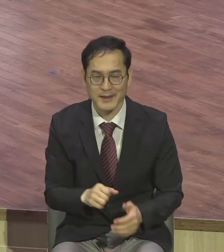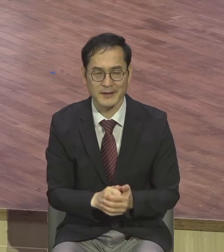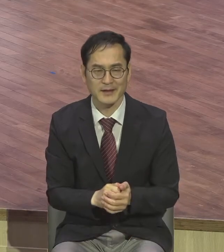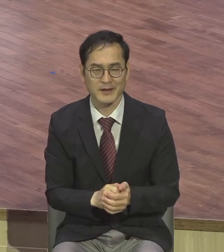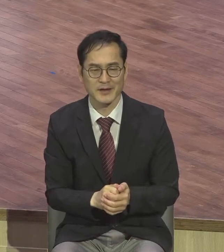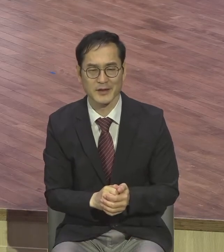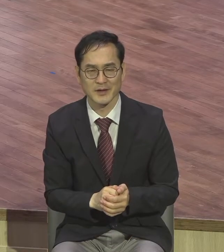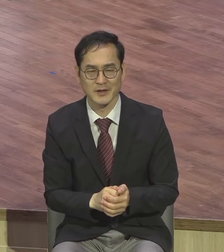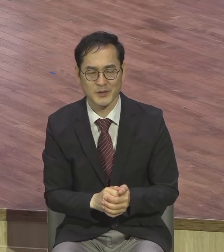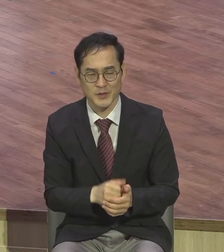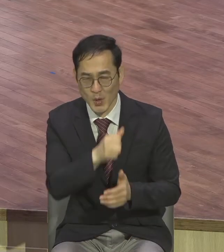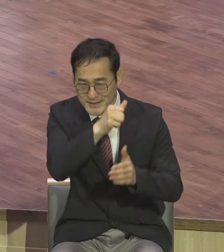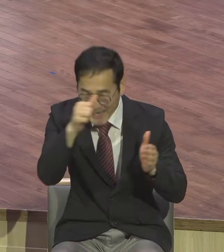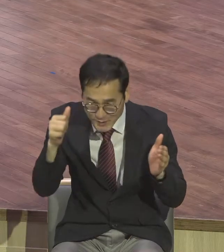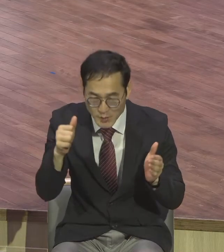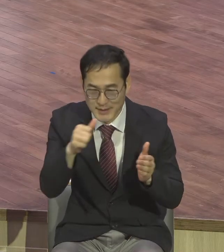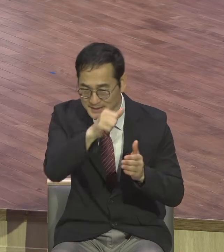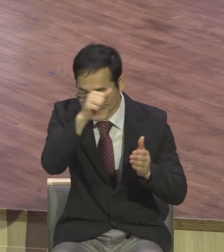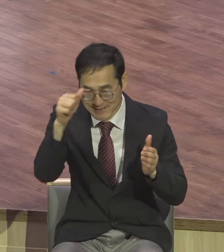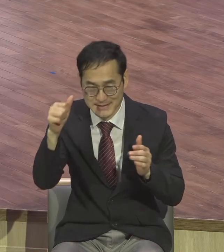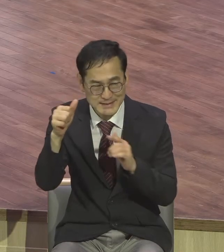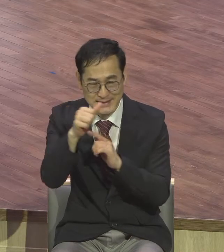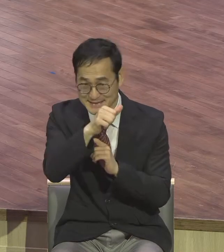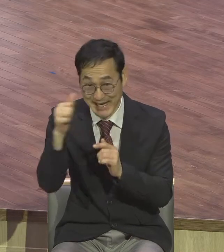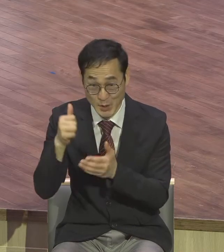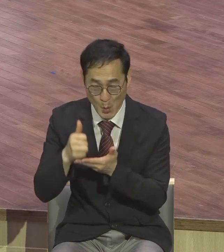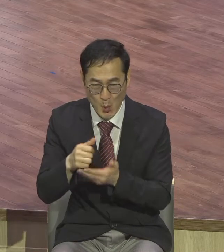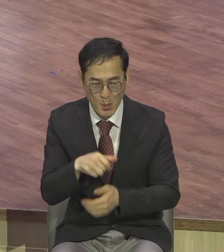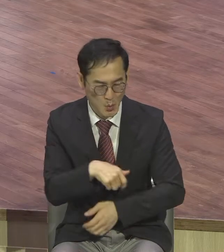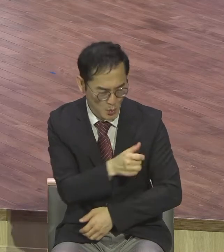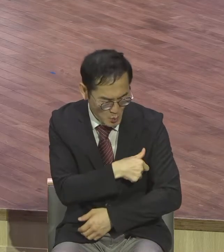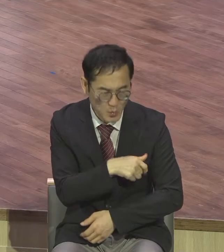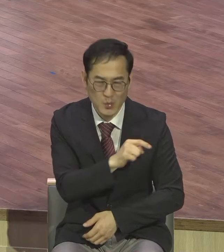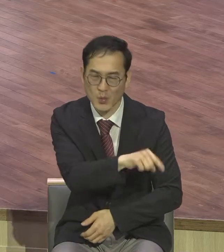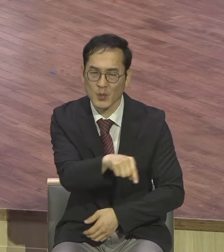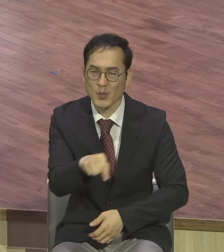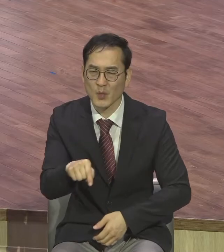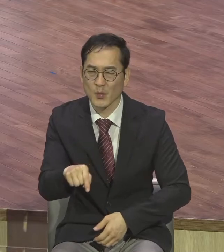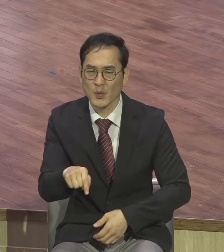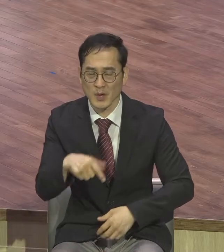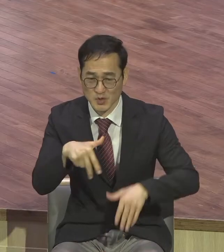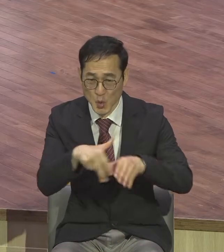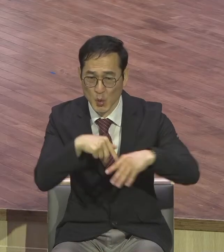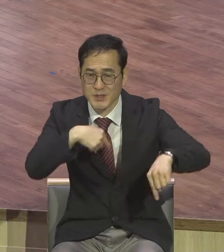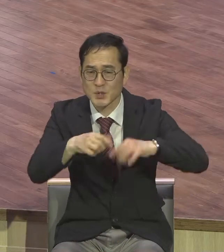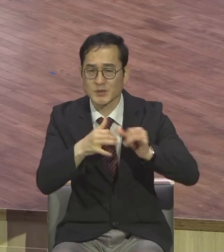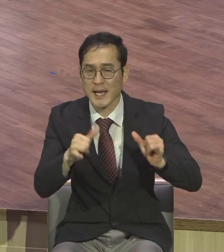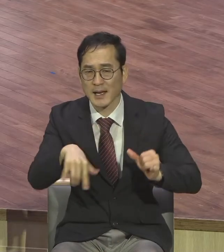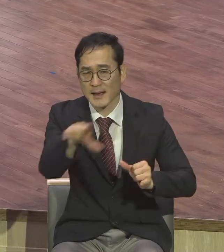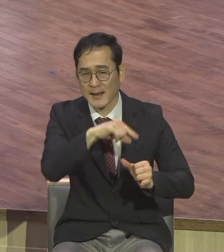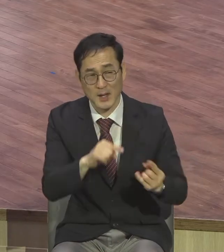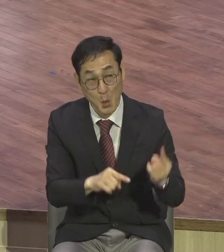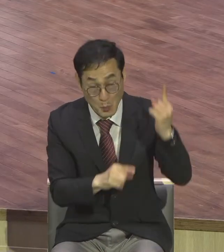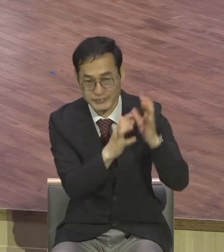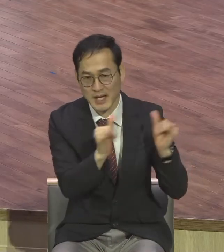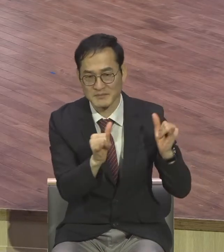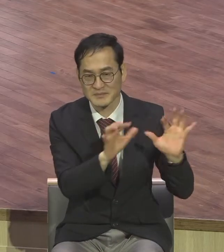장로들 비롯해서 날고 기는 그 당시에 종교 지도자들이 총동원대가 교대로 계속